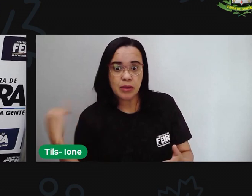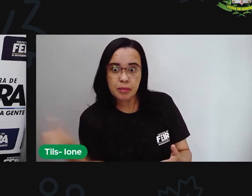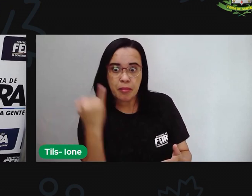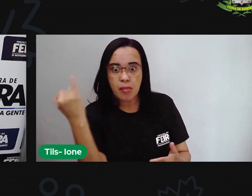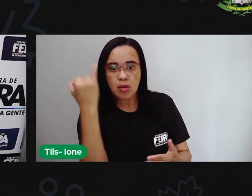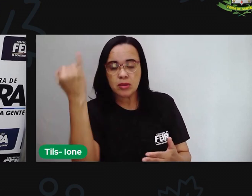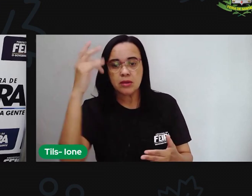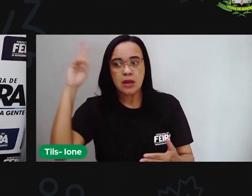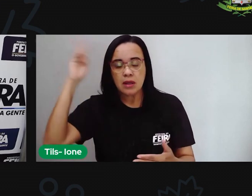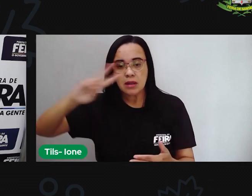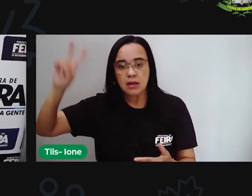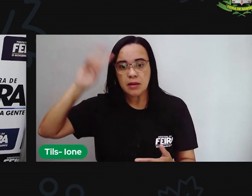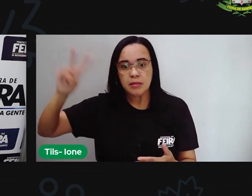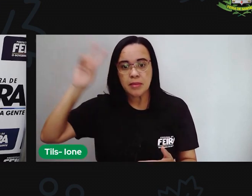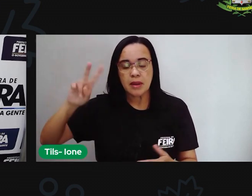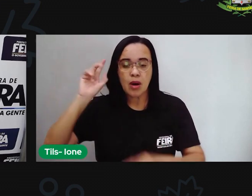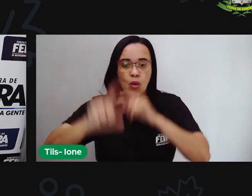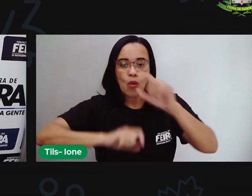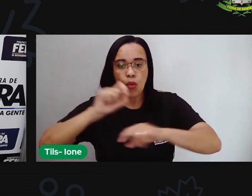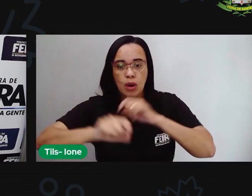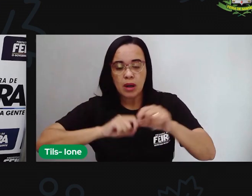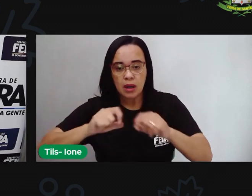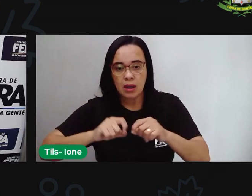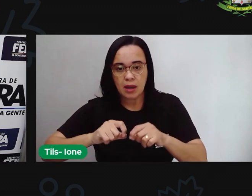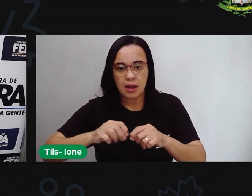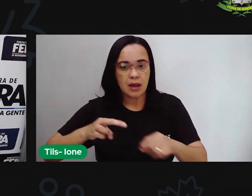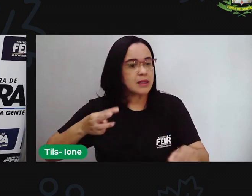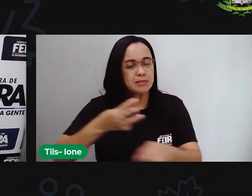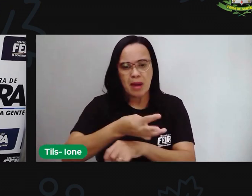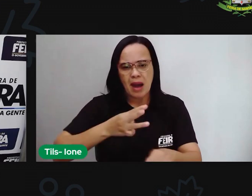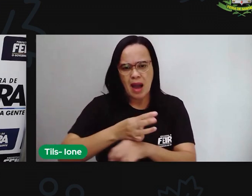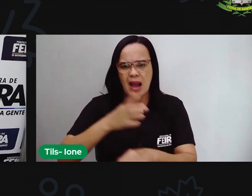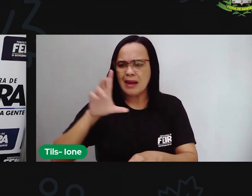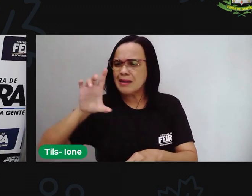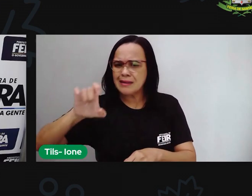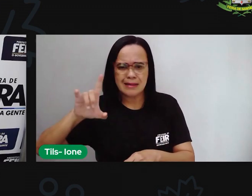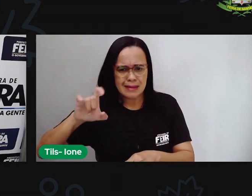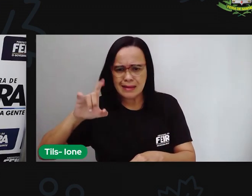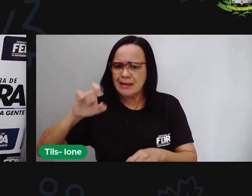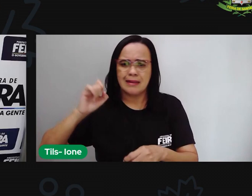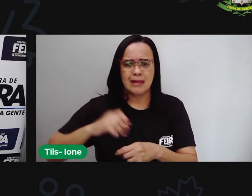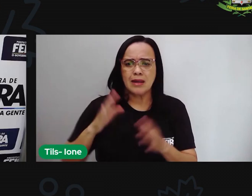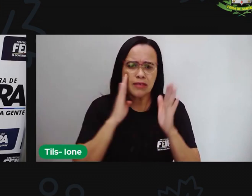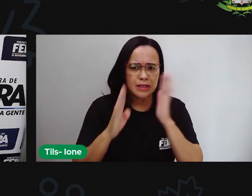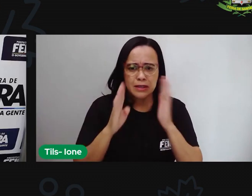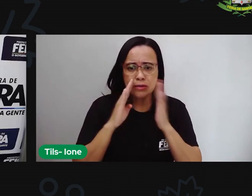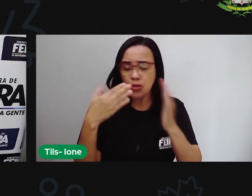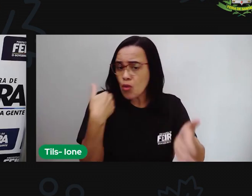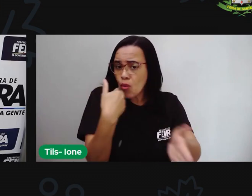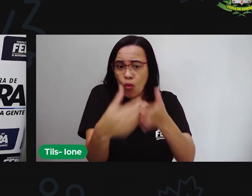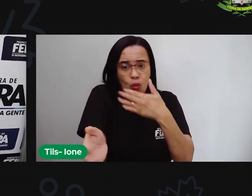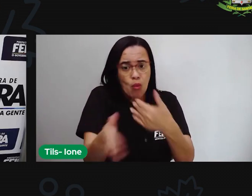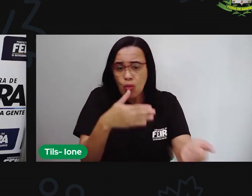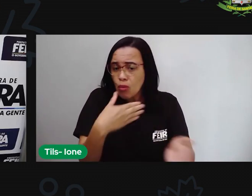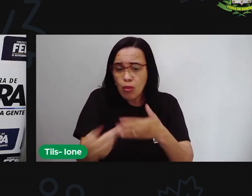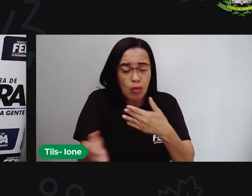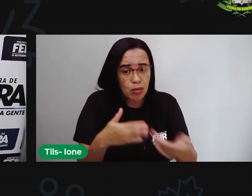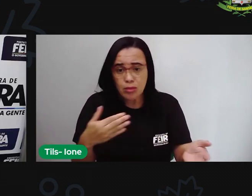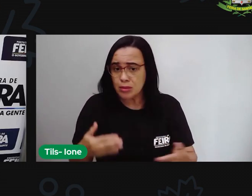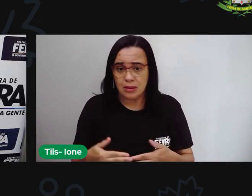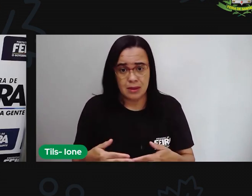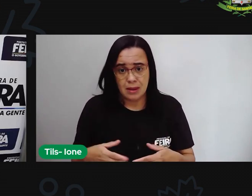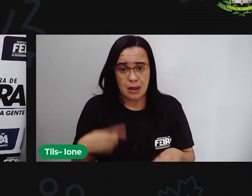não só nas redes sociais mas no uso da internet em geral quem deseja fazer o mal não vai em um primeiro